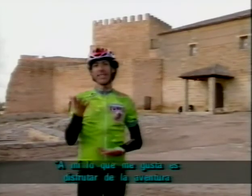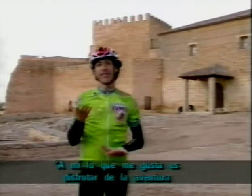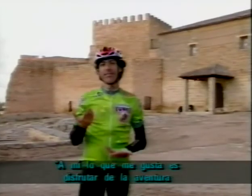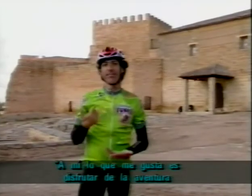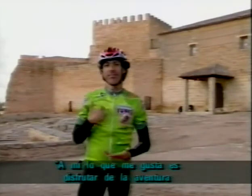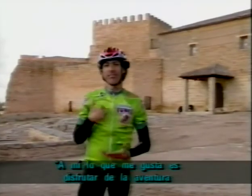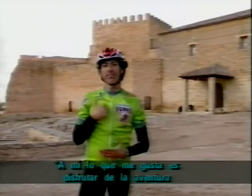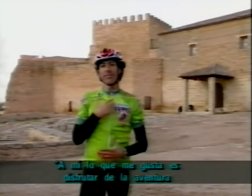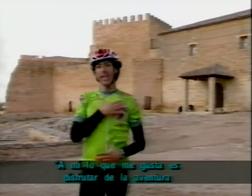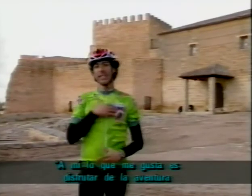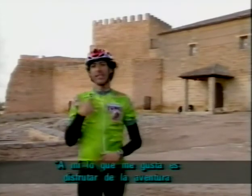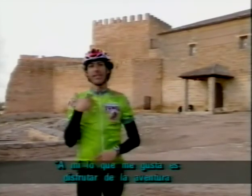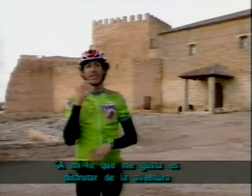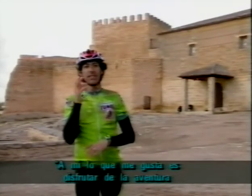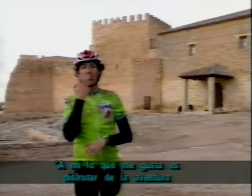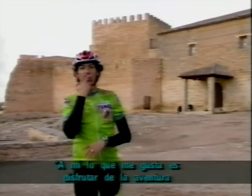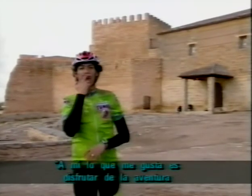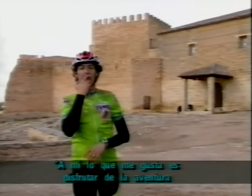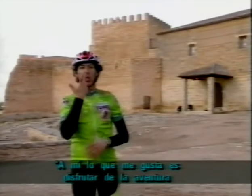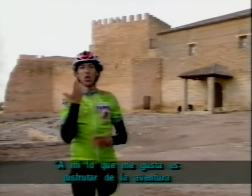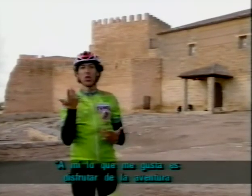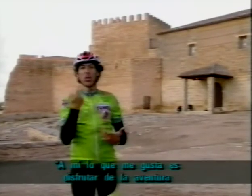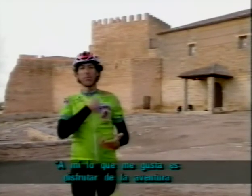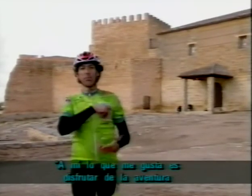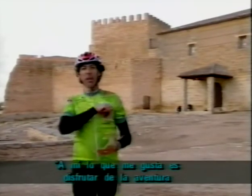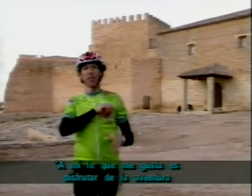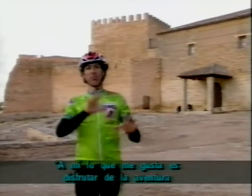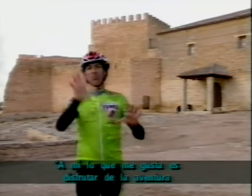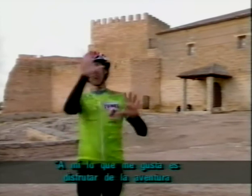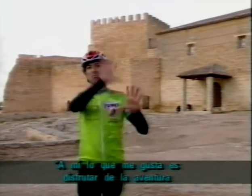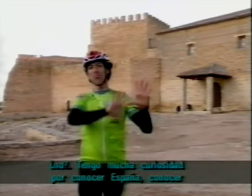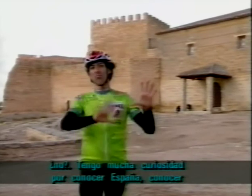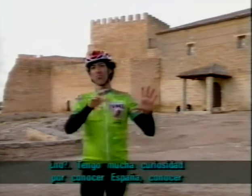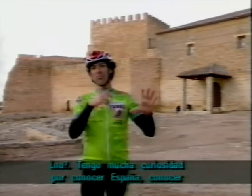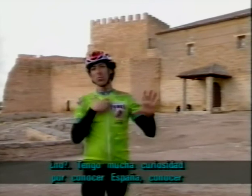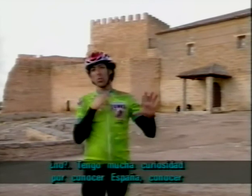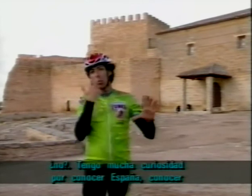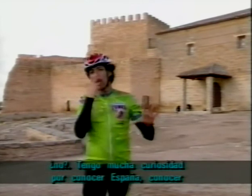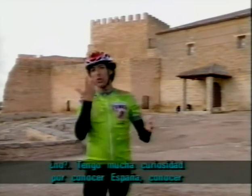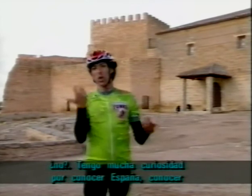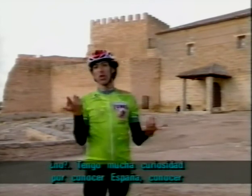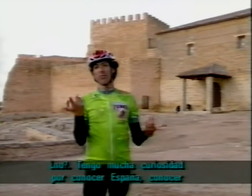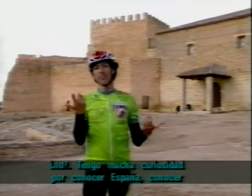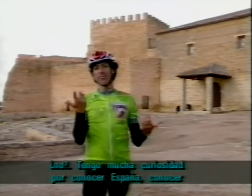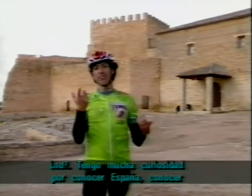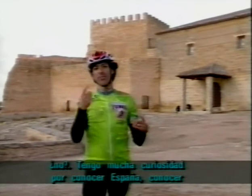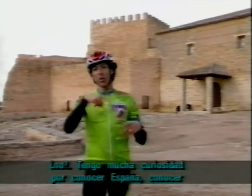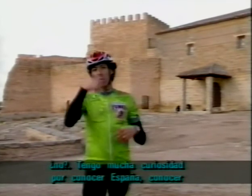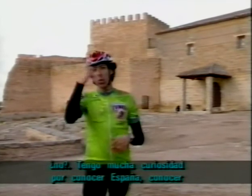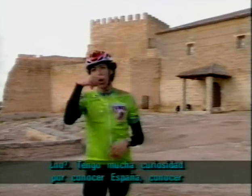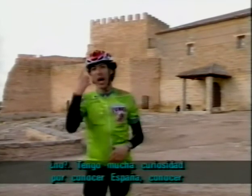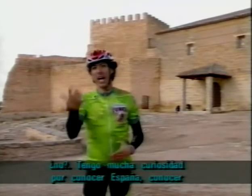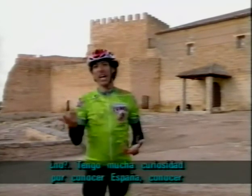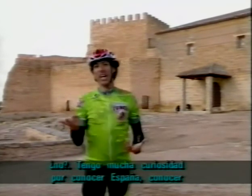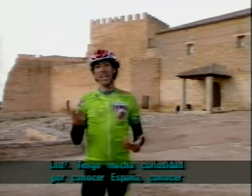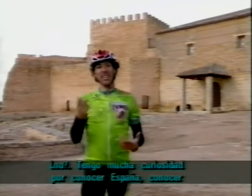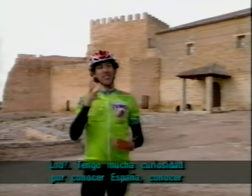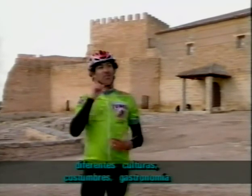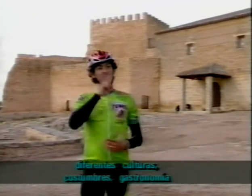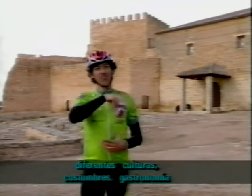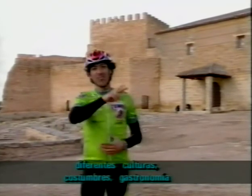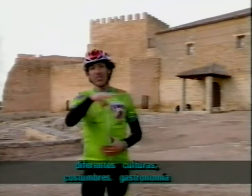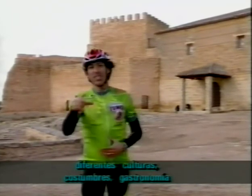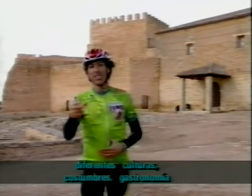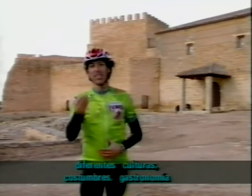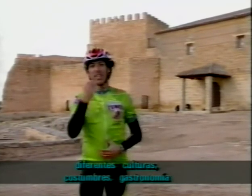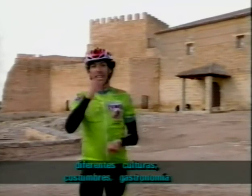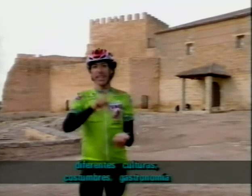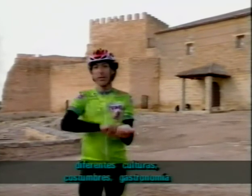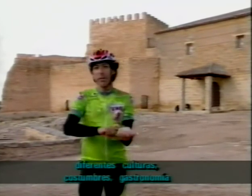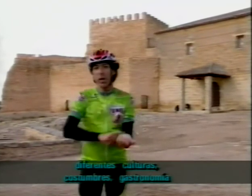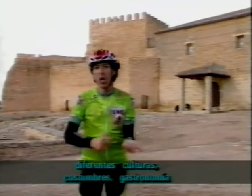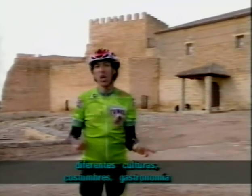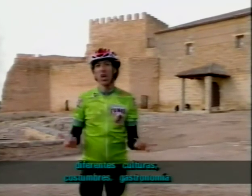A mí lo que me gusta es disfrutar de la aventura. Tengo mucha curiosidad por conocer España. Conocer diferentes culturas, costumbres,